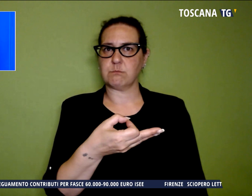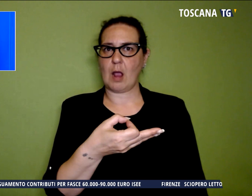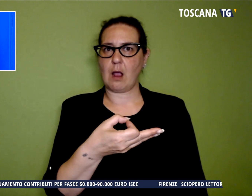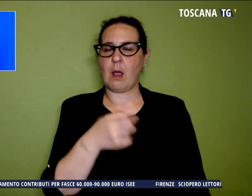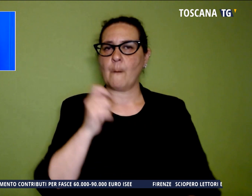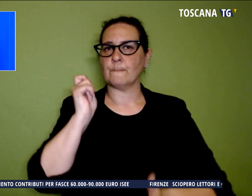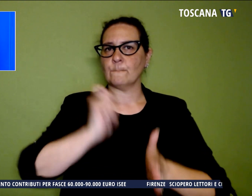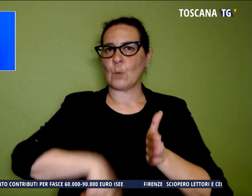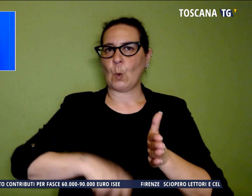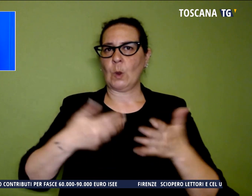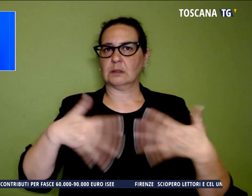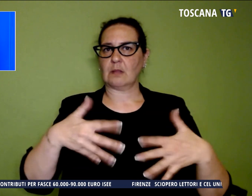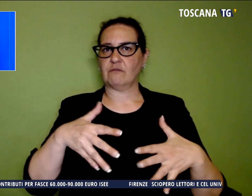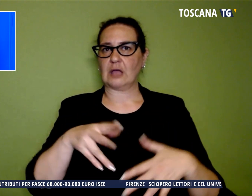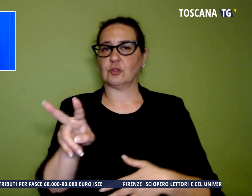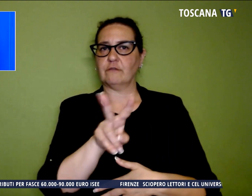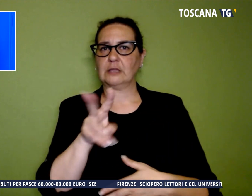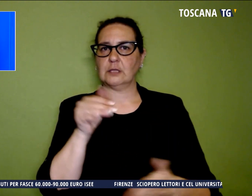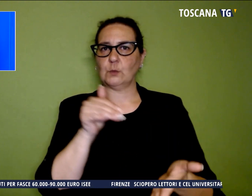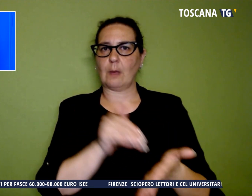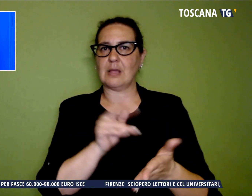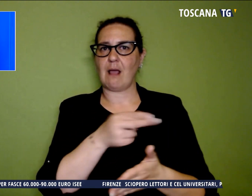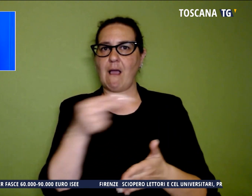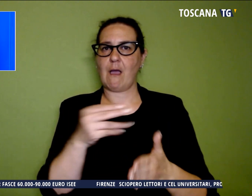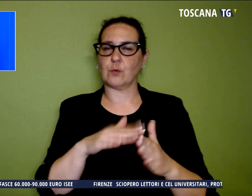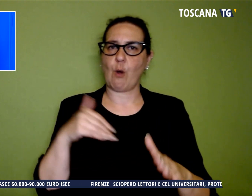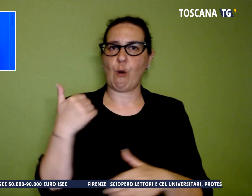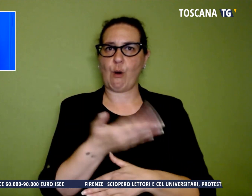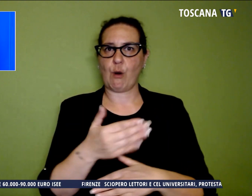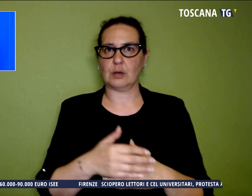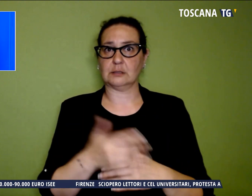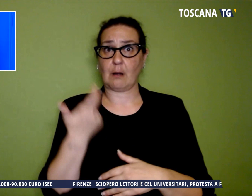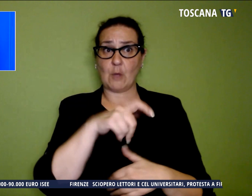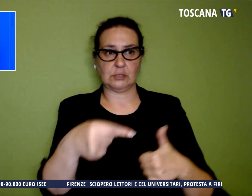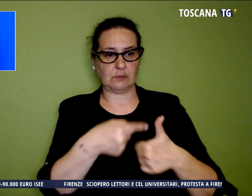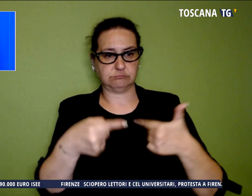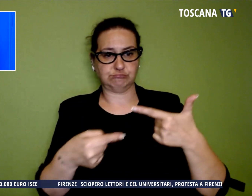oltre 22 mila euro in seguito a questi controlli.